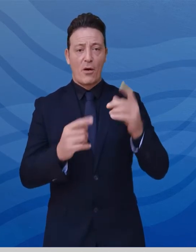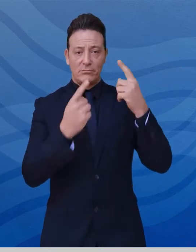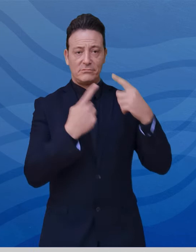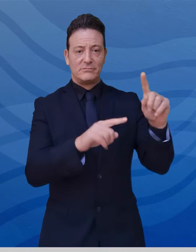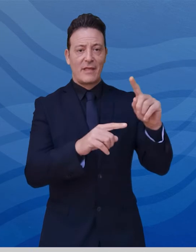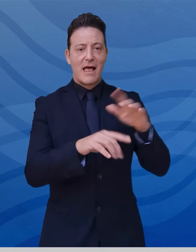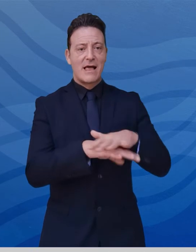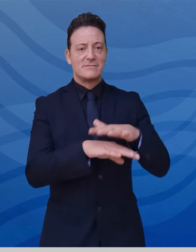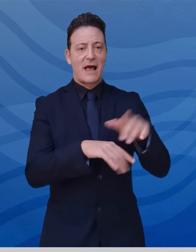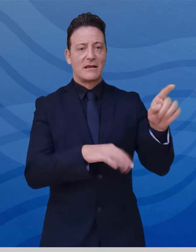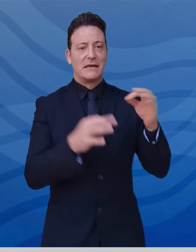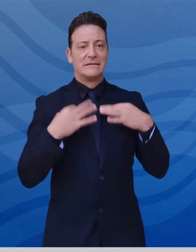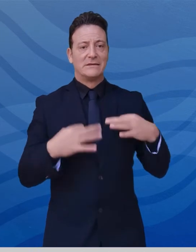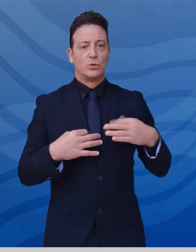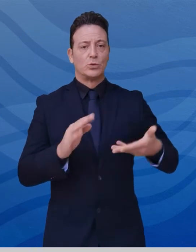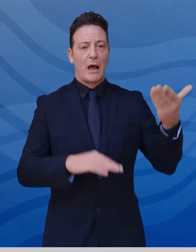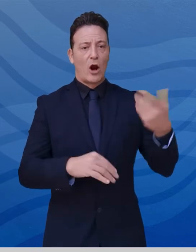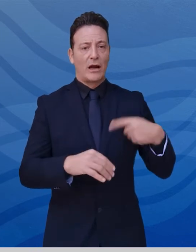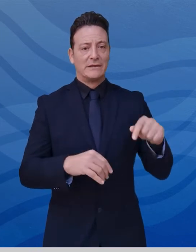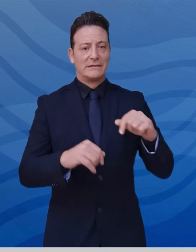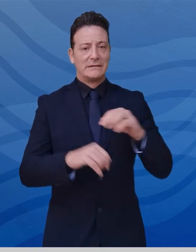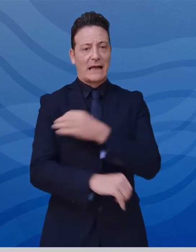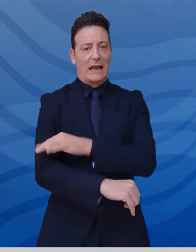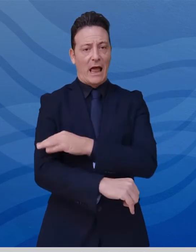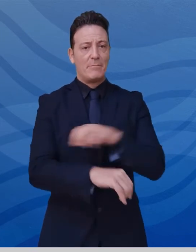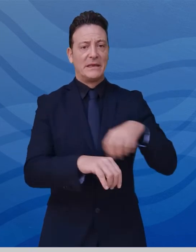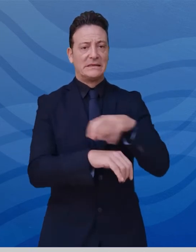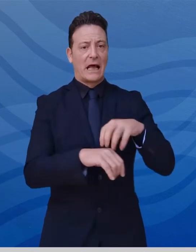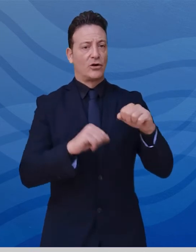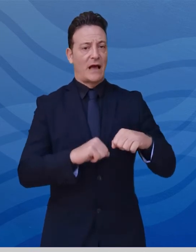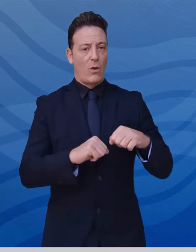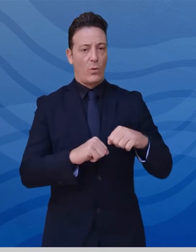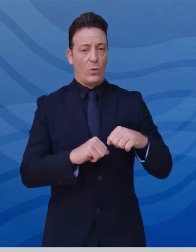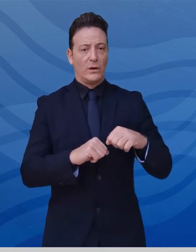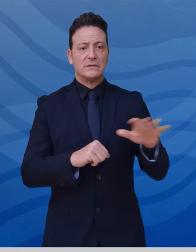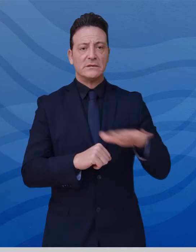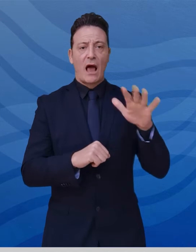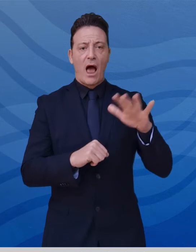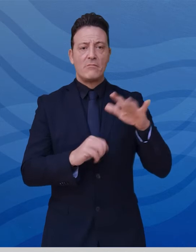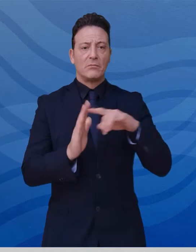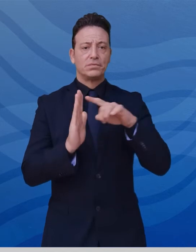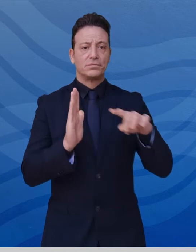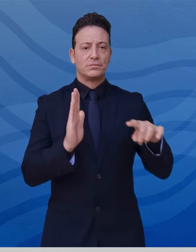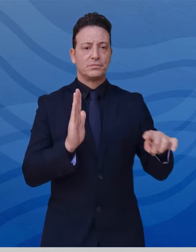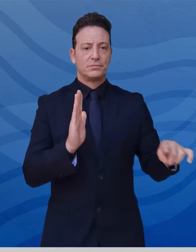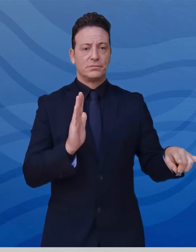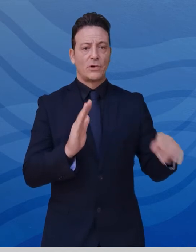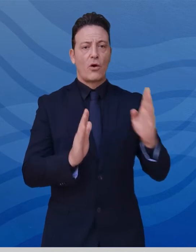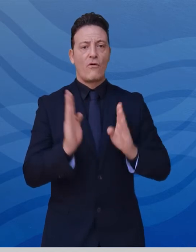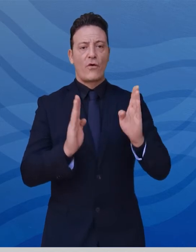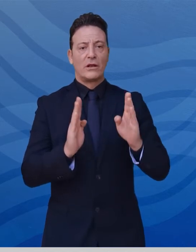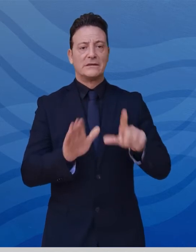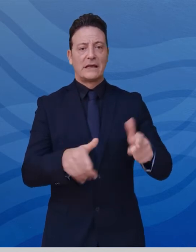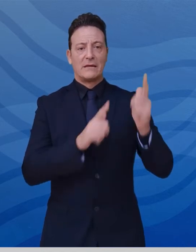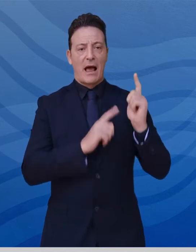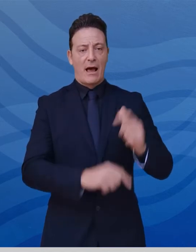esperti dell'Istituto Superiore di Sanità e del Ministero della Salute e sembra in discesa rispetto a quello della scorsa